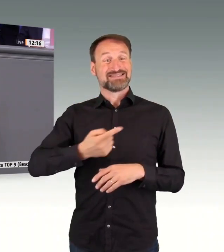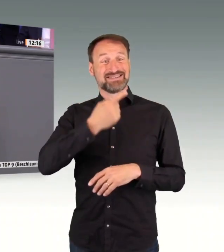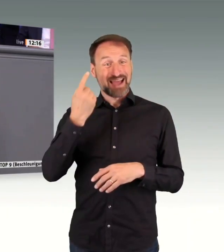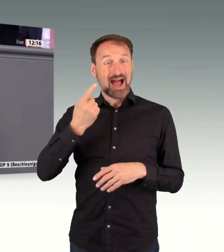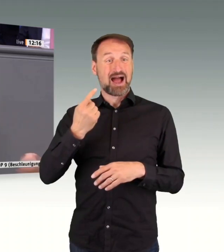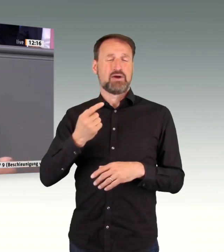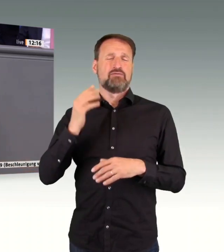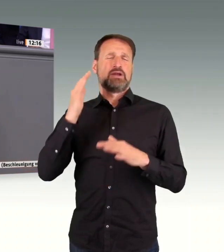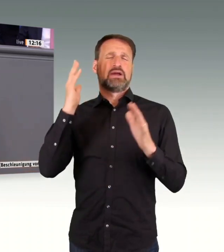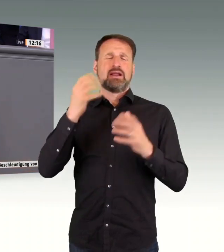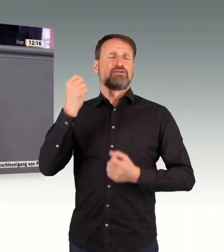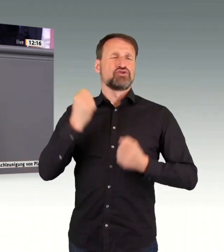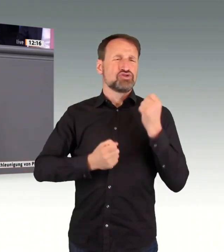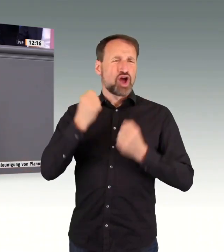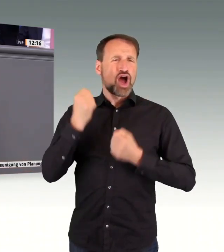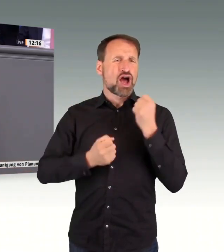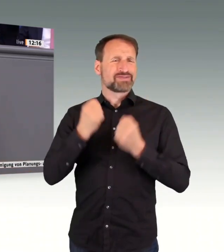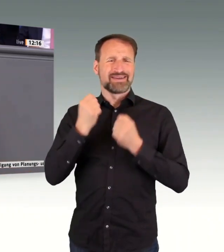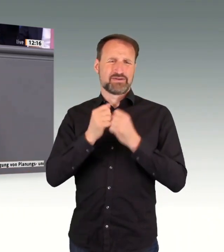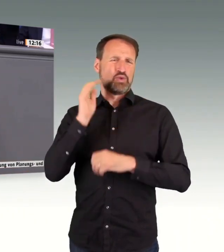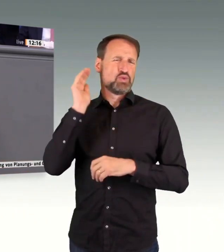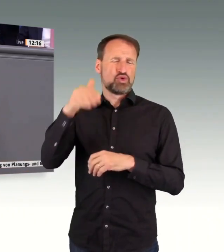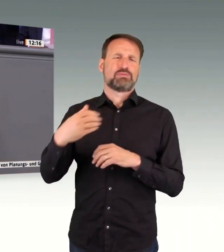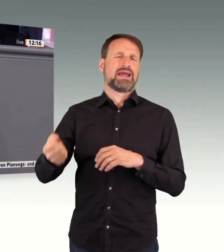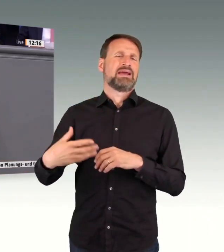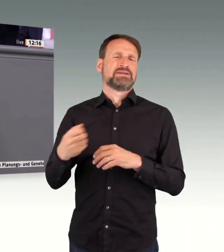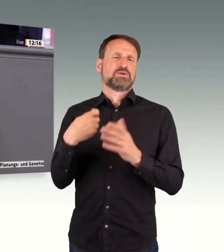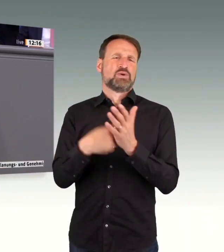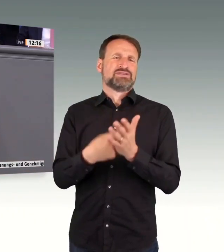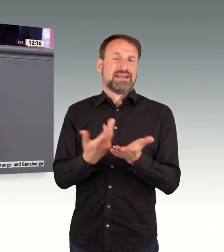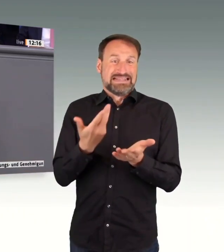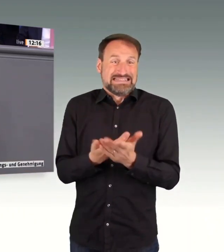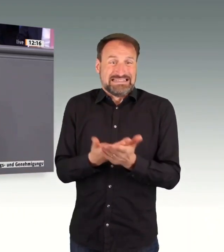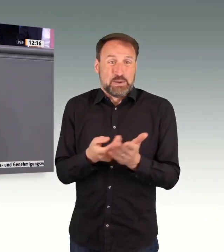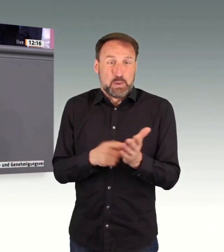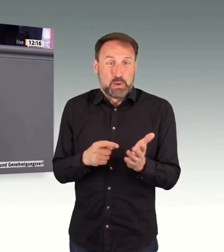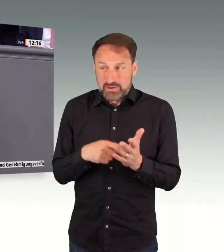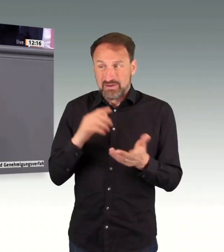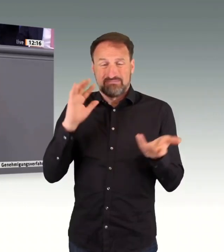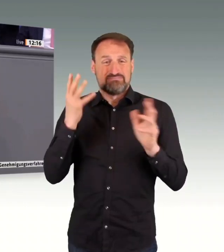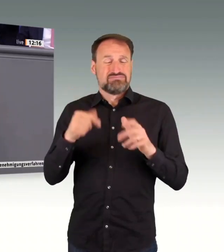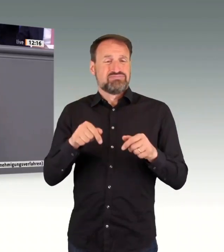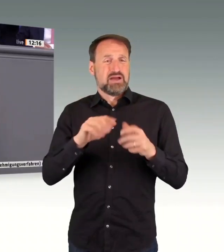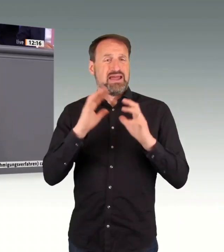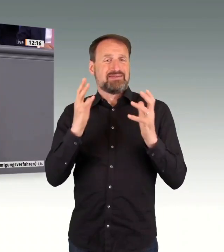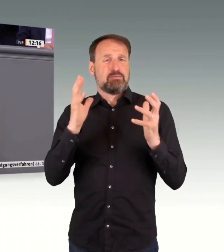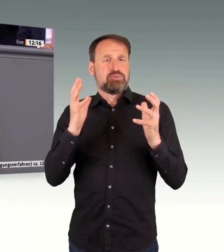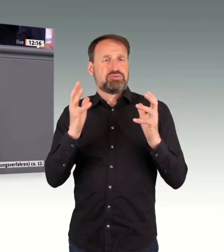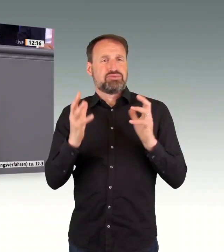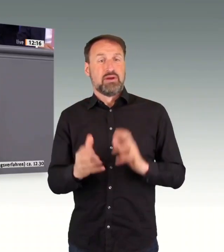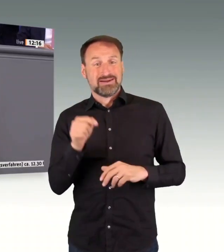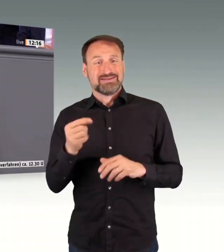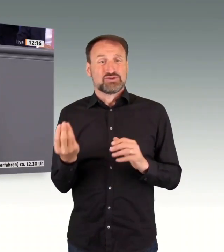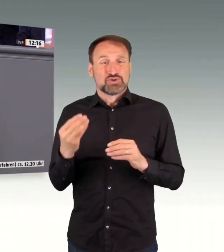Das möchte ich hier betonen. Aber, Kollege Heilmann, Sie haben von Verkrustung und komplexen Aufgaben gesprochen, aber insbesondere die